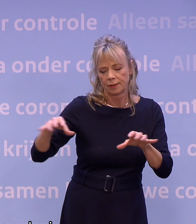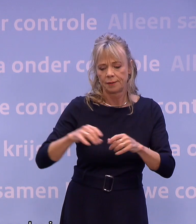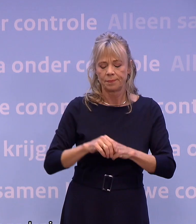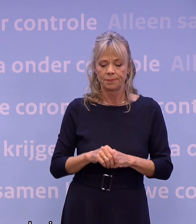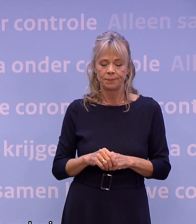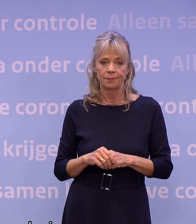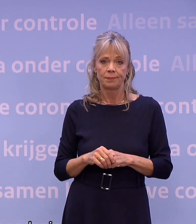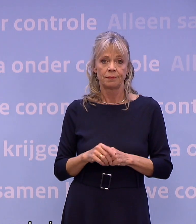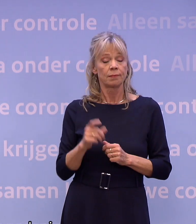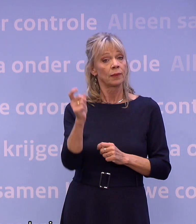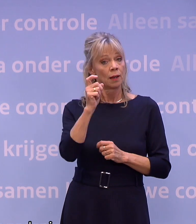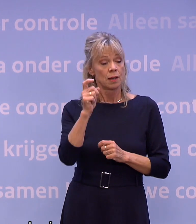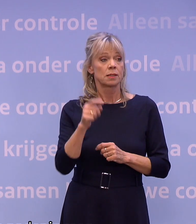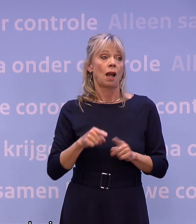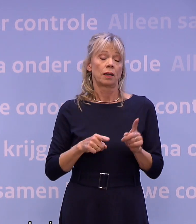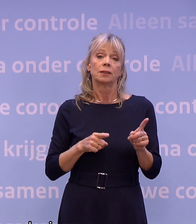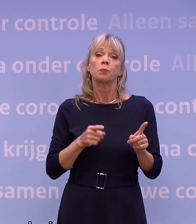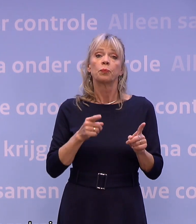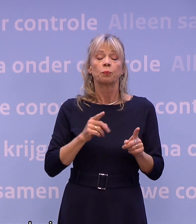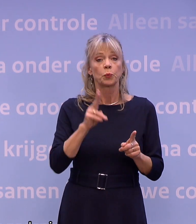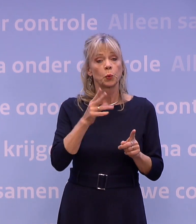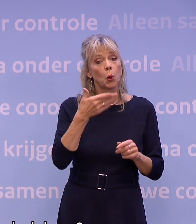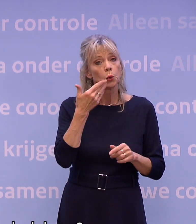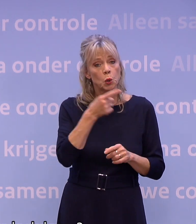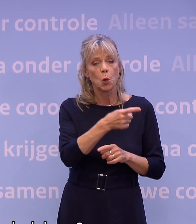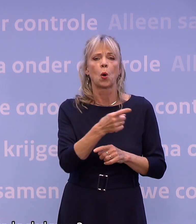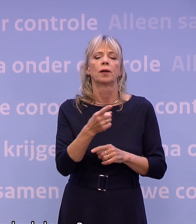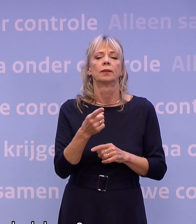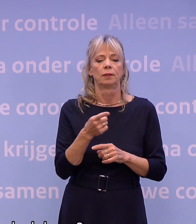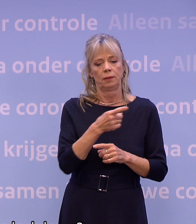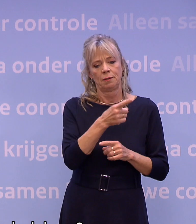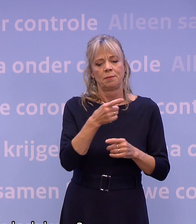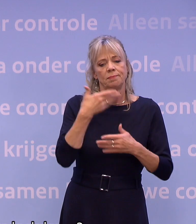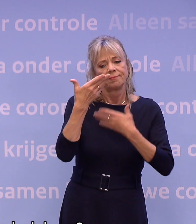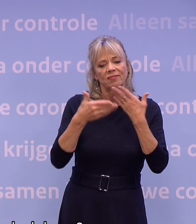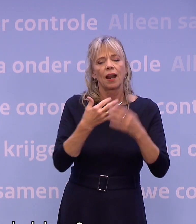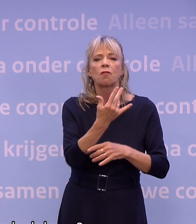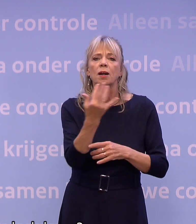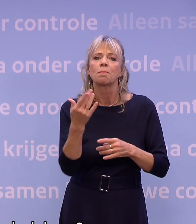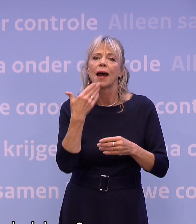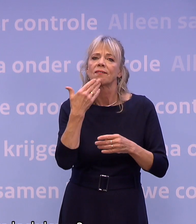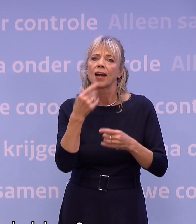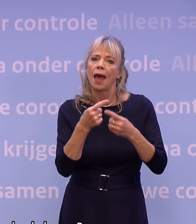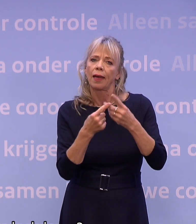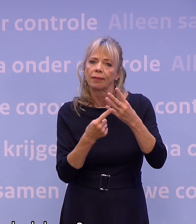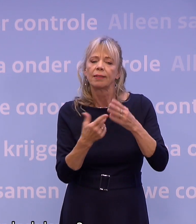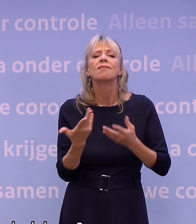Zometeen zal Hugo de Jonge nader ingaan op een paar vragen. Waarom nu die gedeeltelijke lockdown?